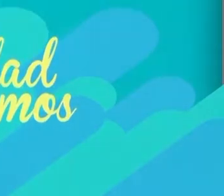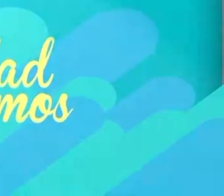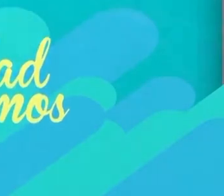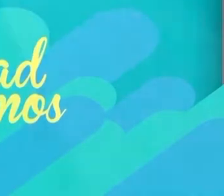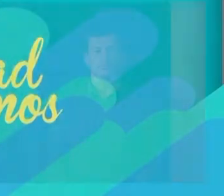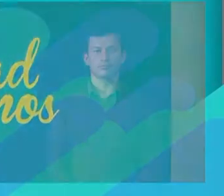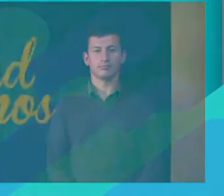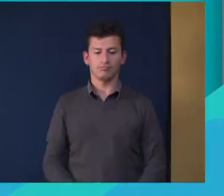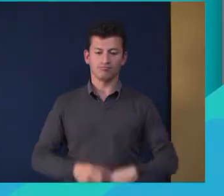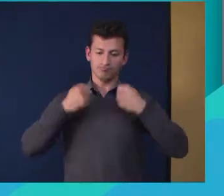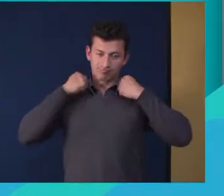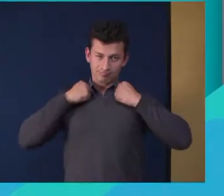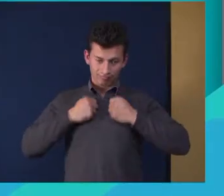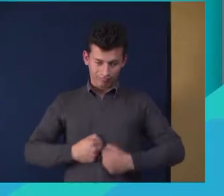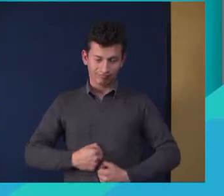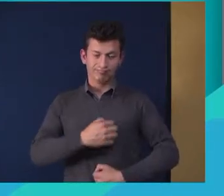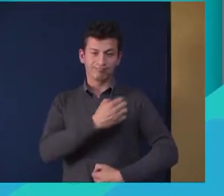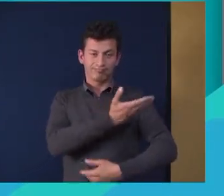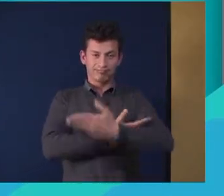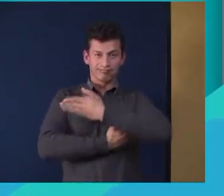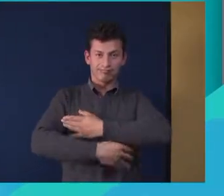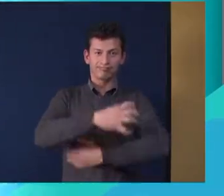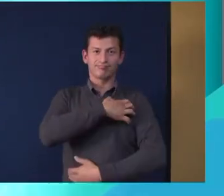Ponte la 10 por la universidad que queremos